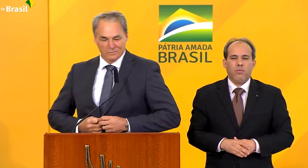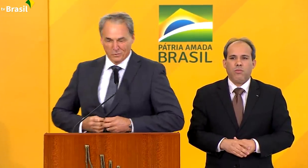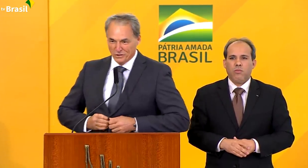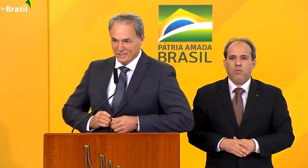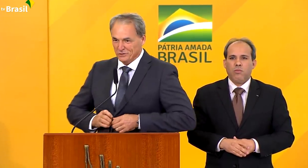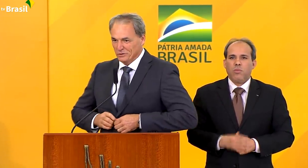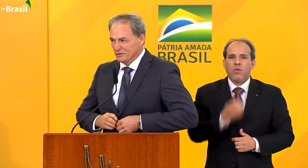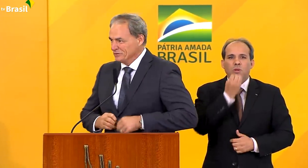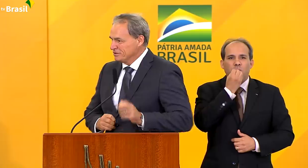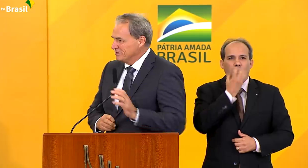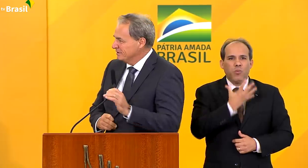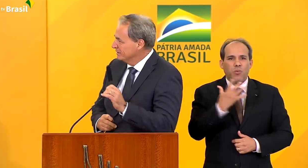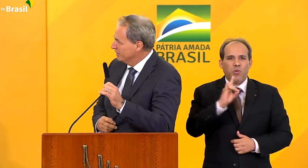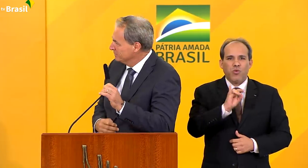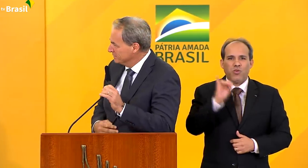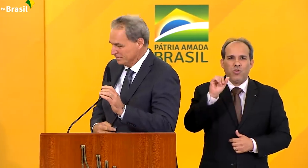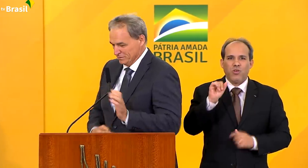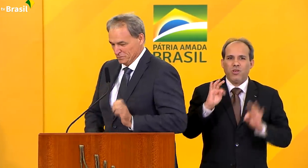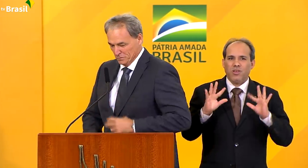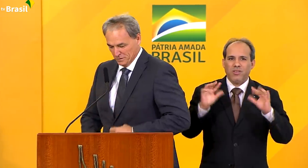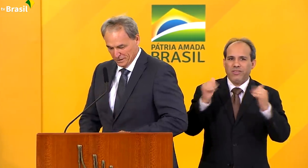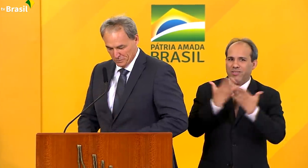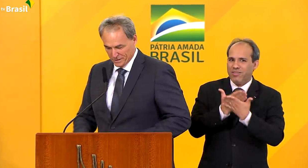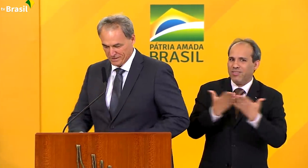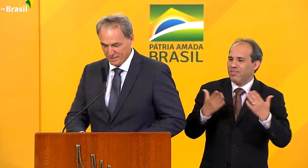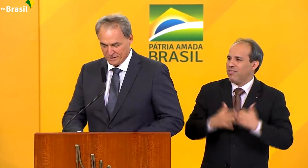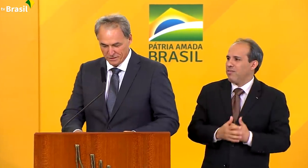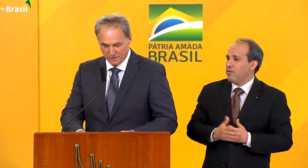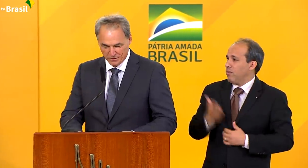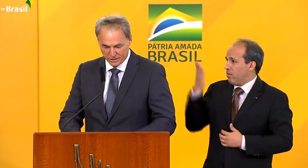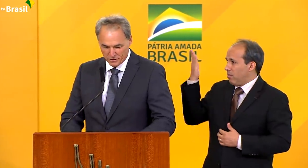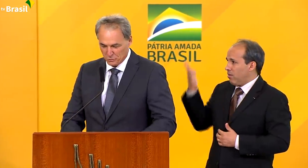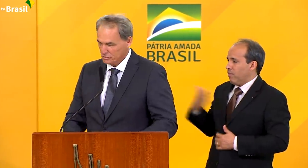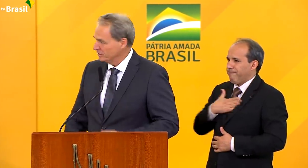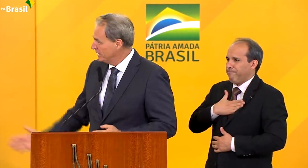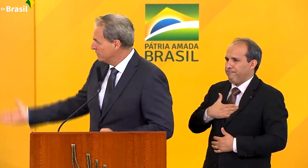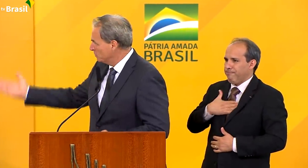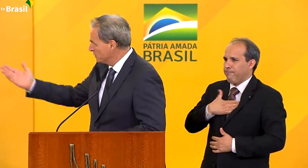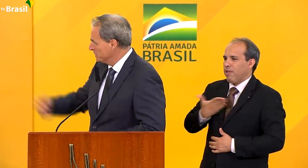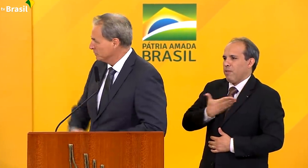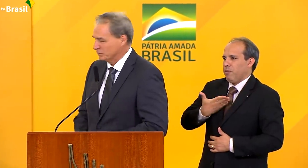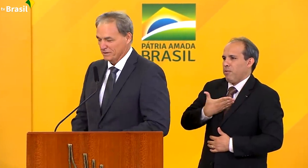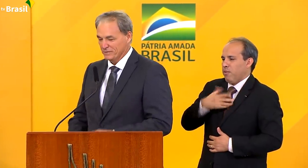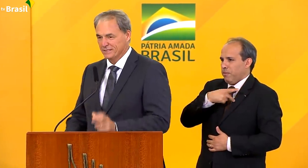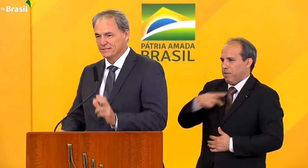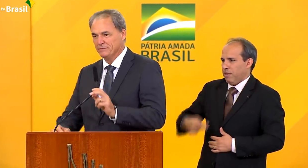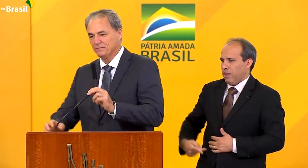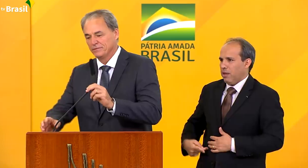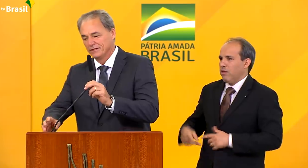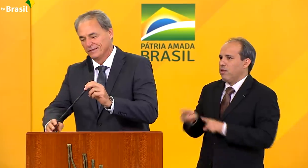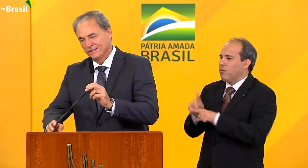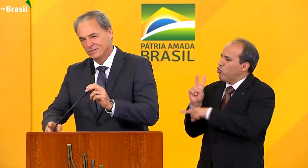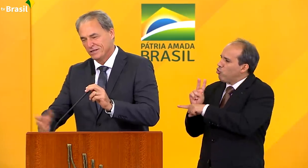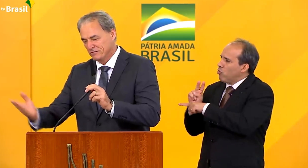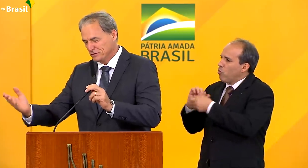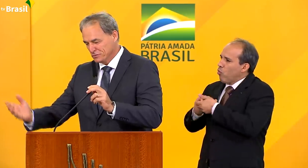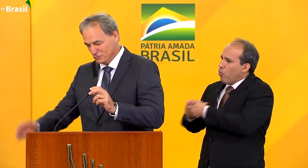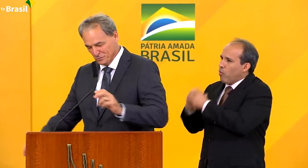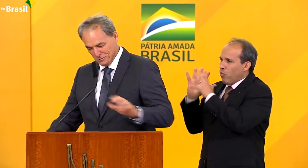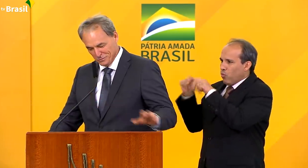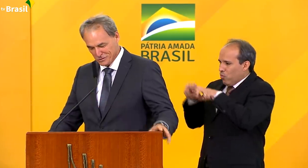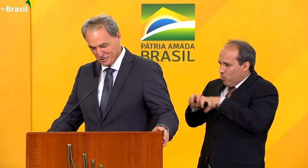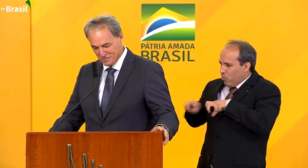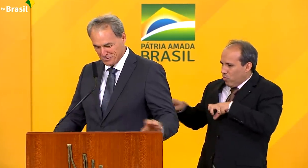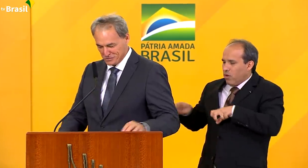Bom dia a todos. Em nome do querido presidente Jair Bolsonaro, cumprimento toda a mesa e já